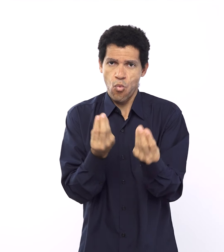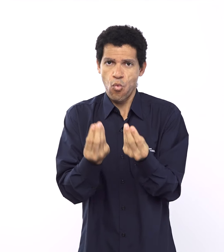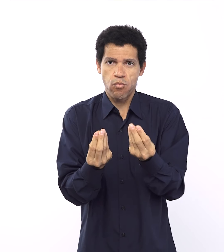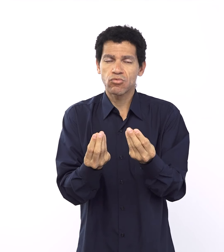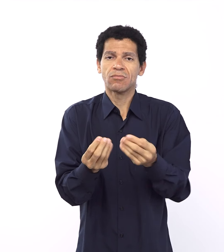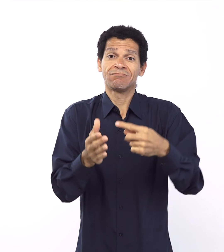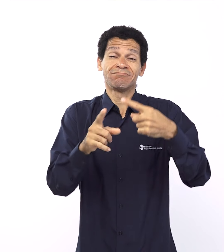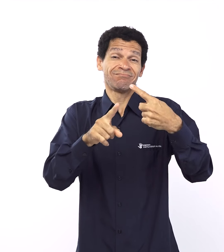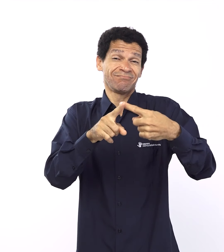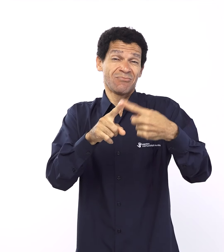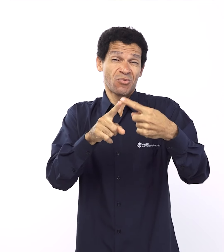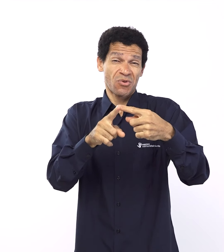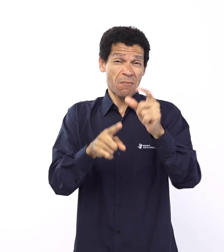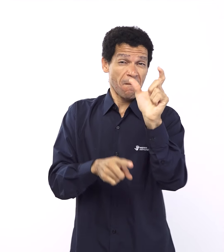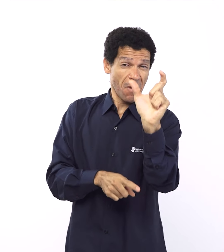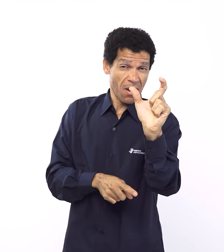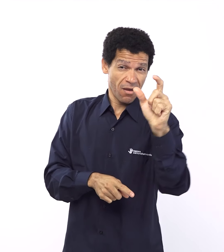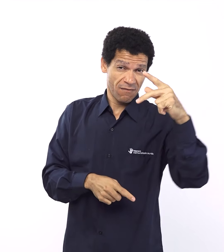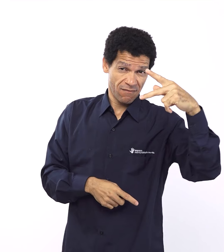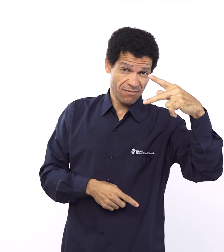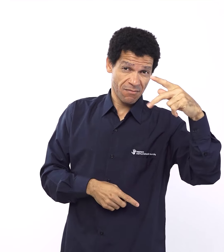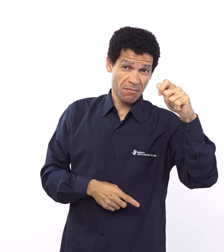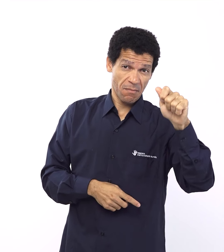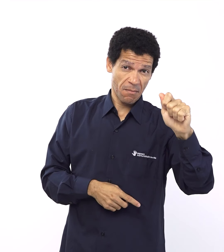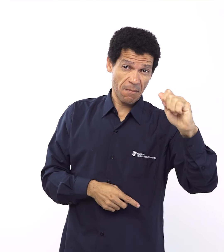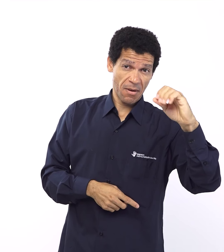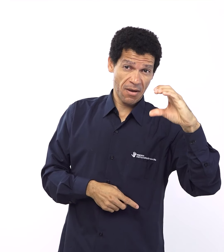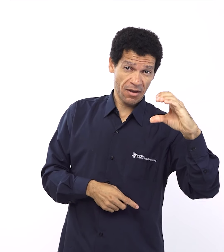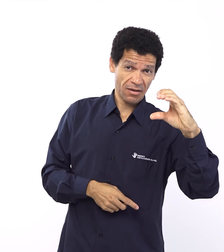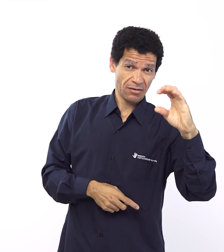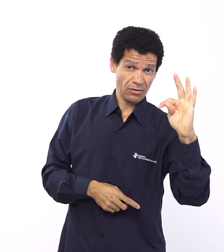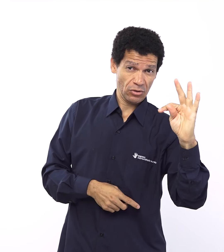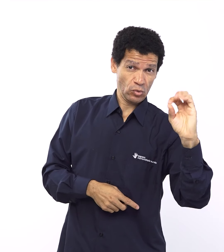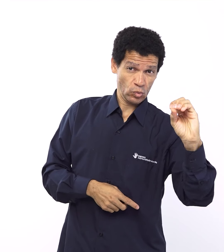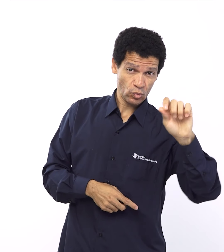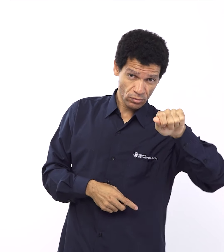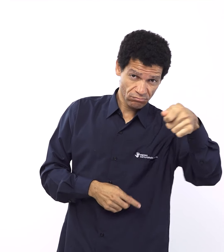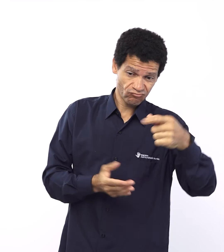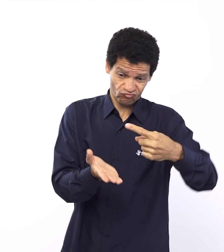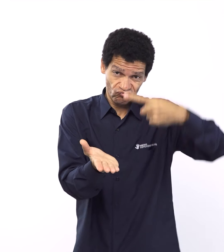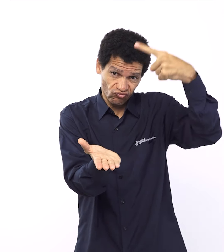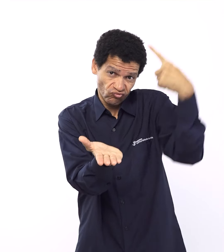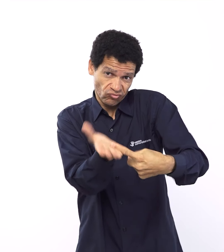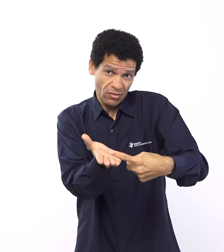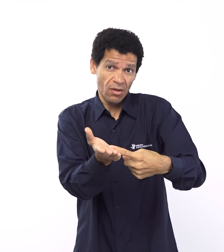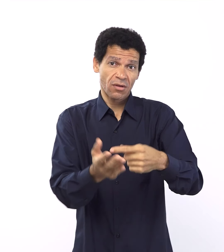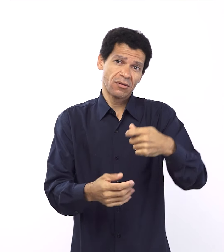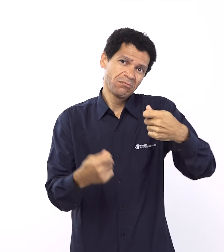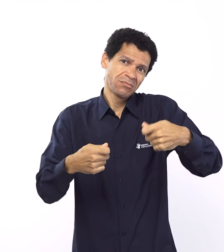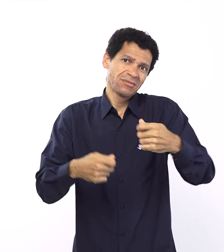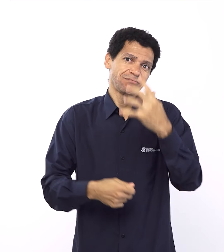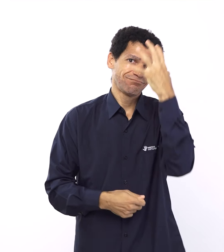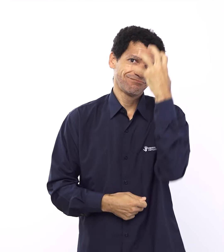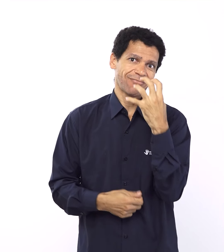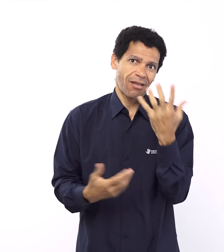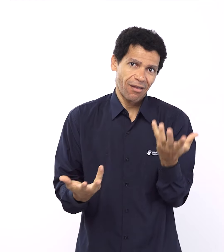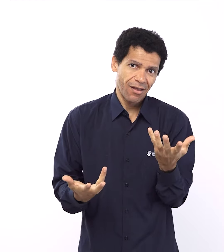tinha uma fala de bênçãos e maldições, caso houvesse o descumprimento ou o